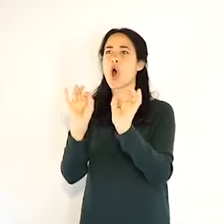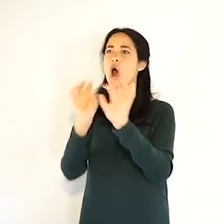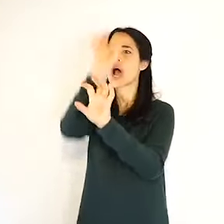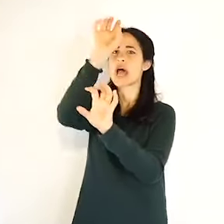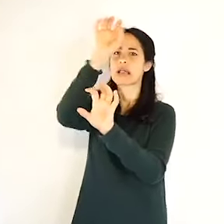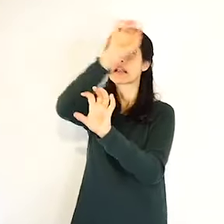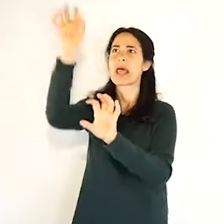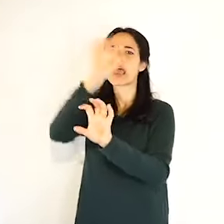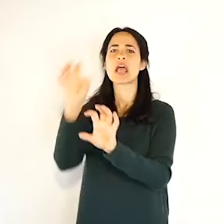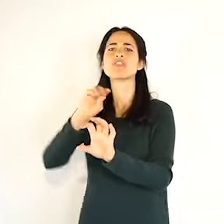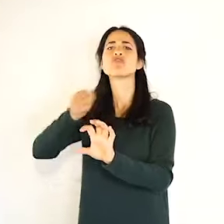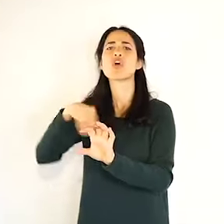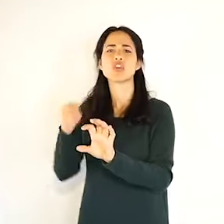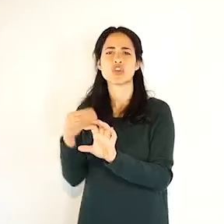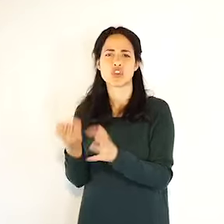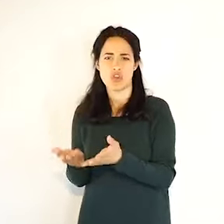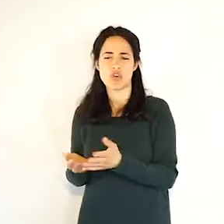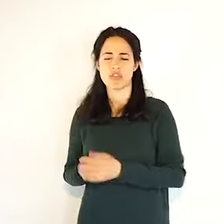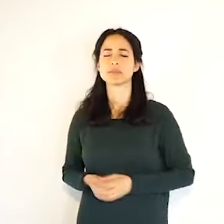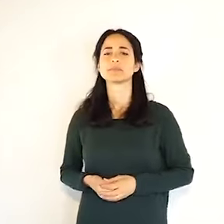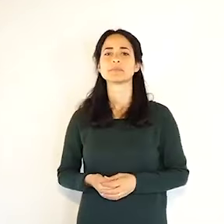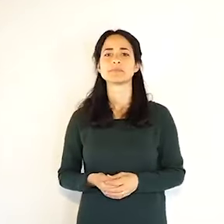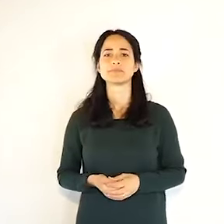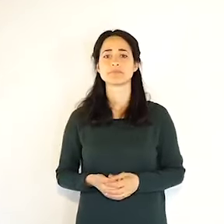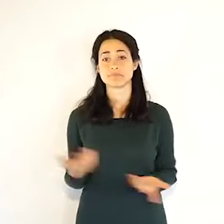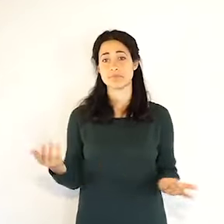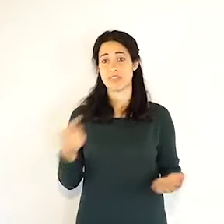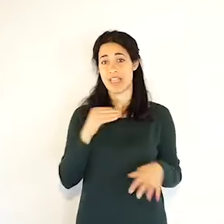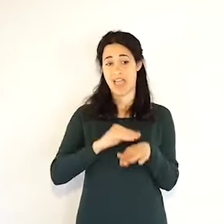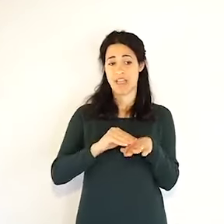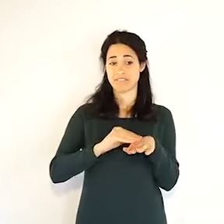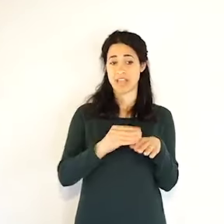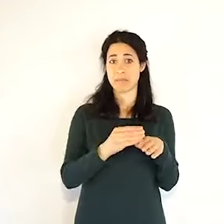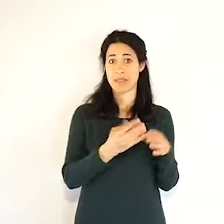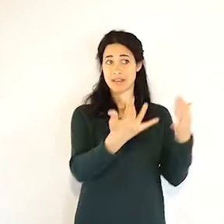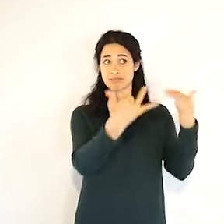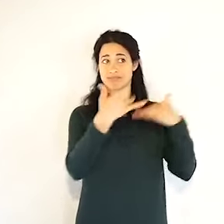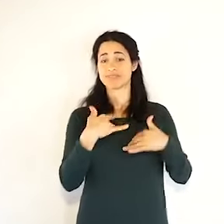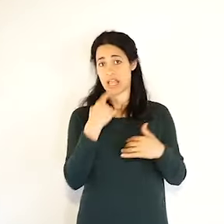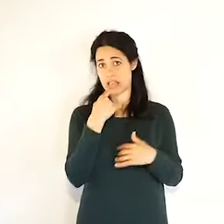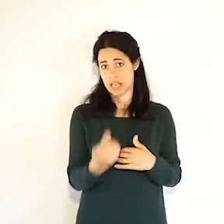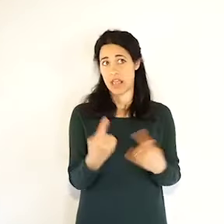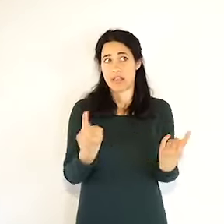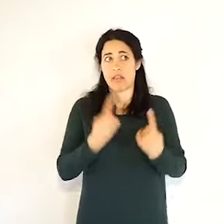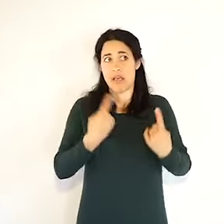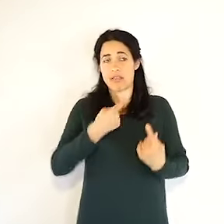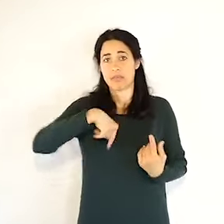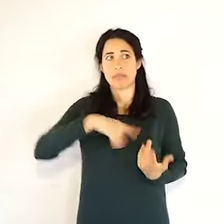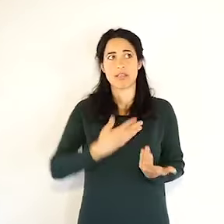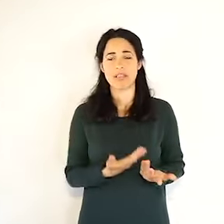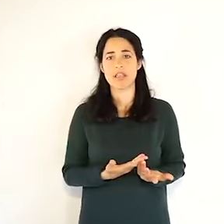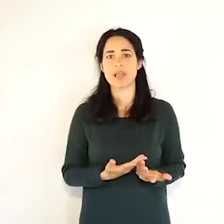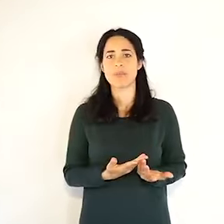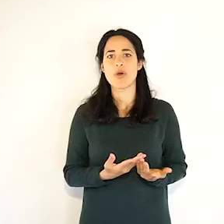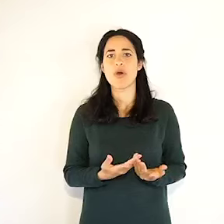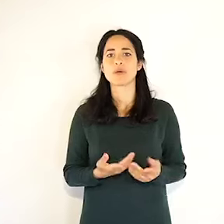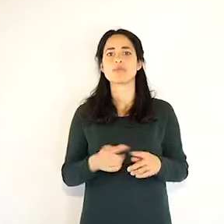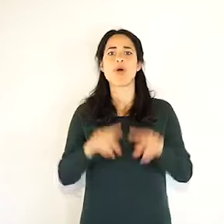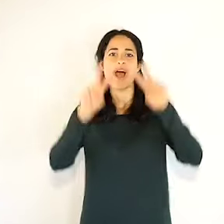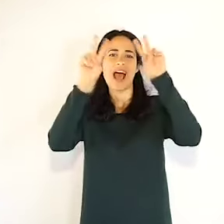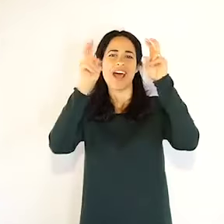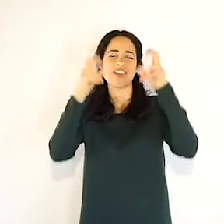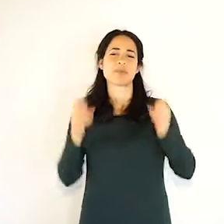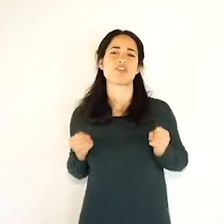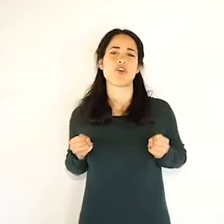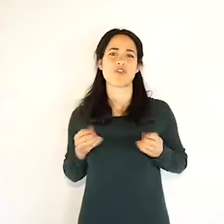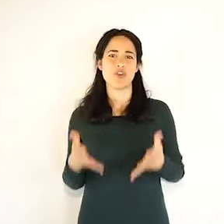unità presenti volontari della protezione civile, lo dico perché ieri giustamente mi è stato fatto notare che parlo di tutti e